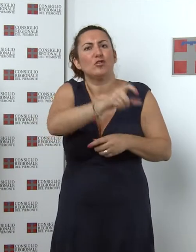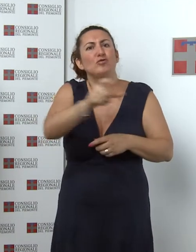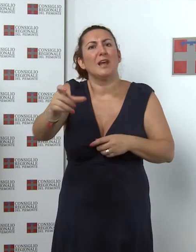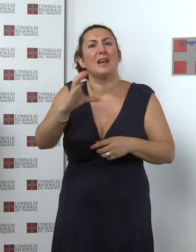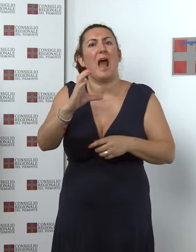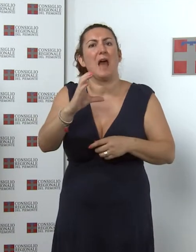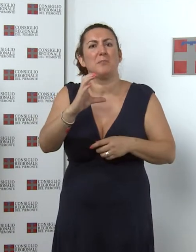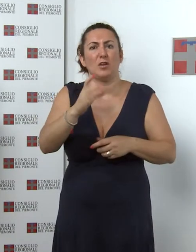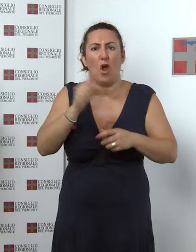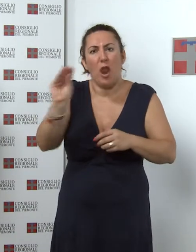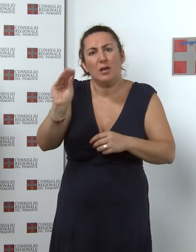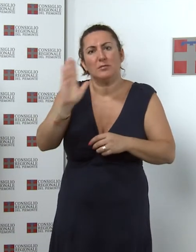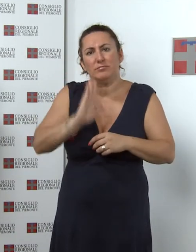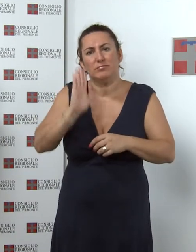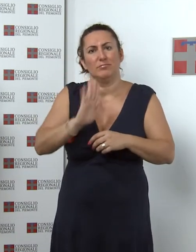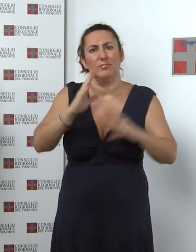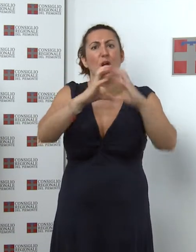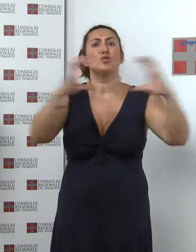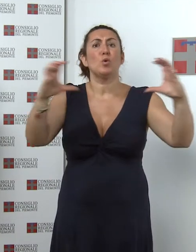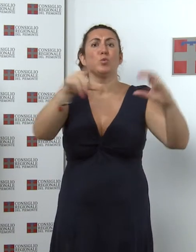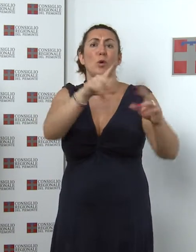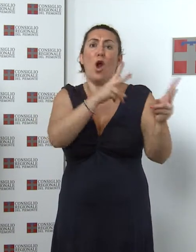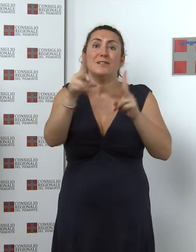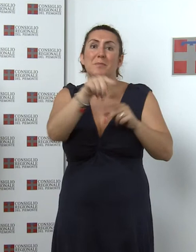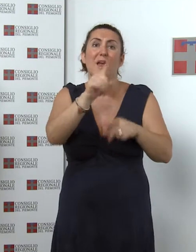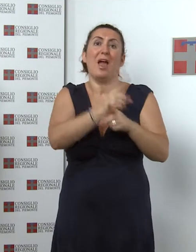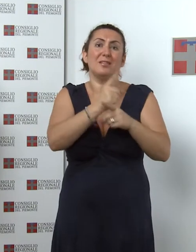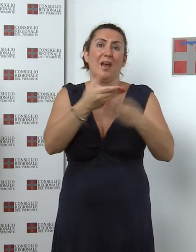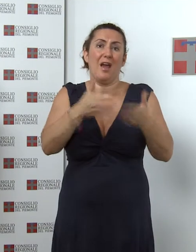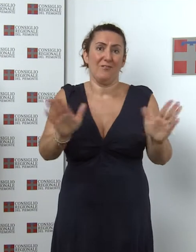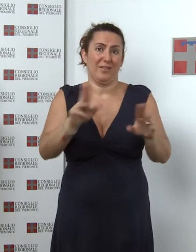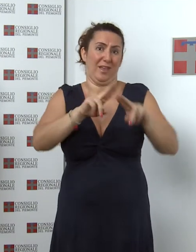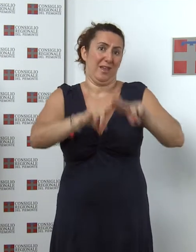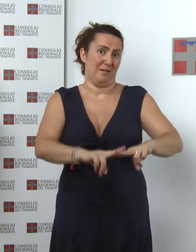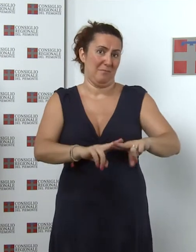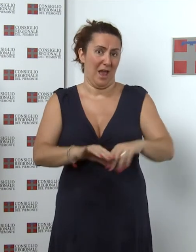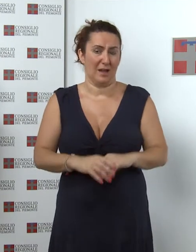La manovra finanziaria esaminata dal Cal